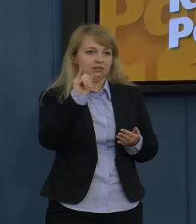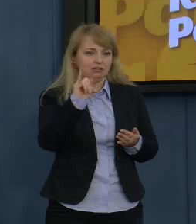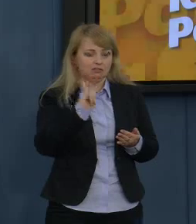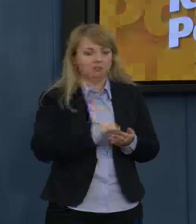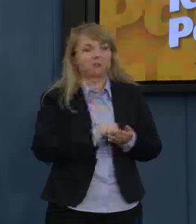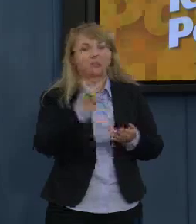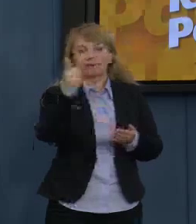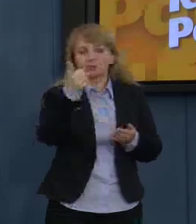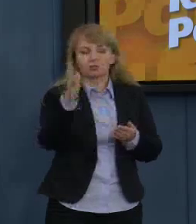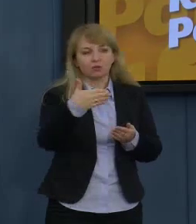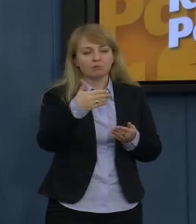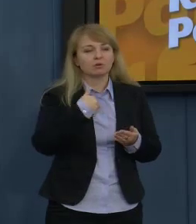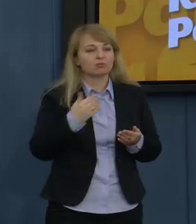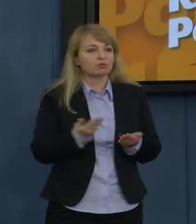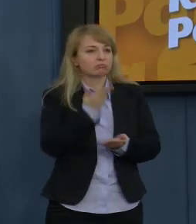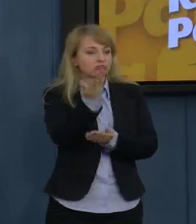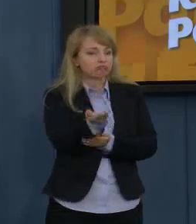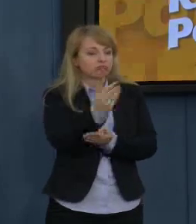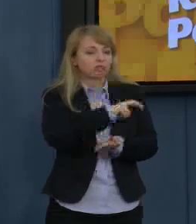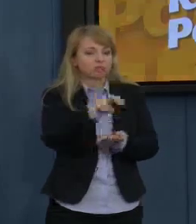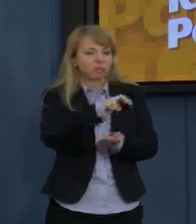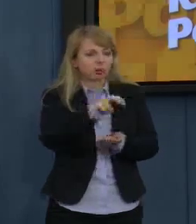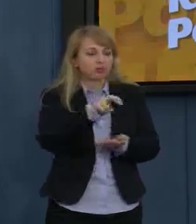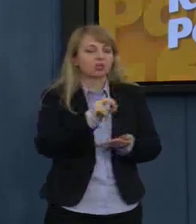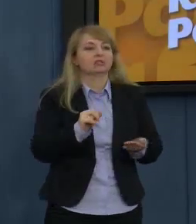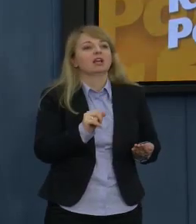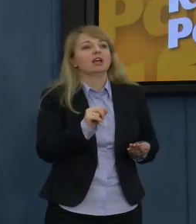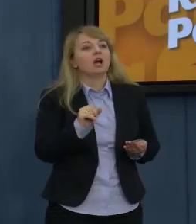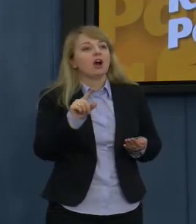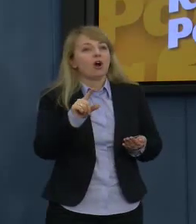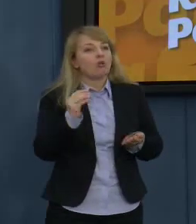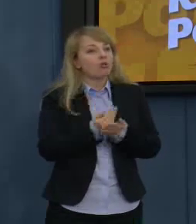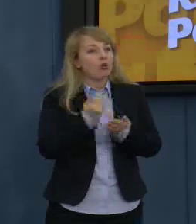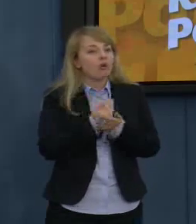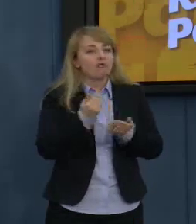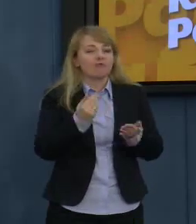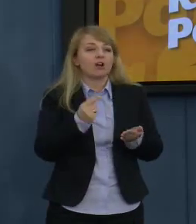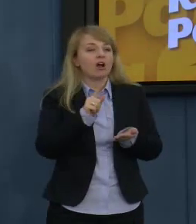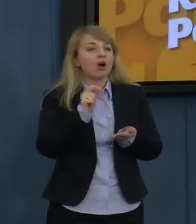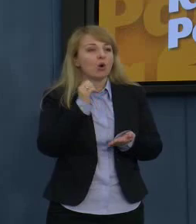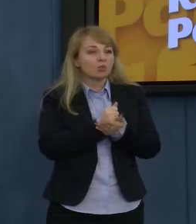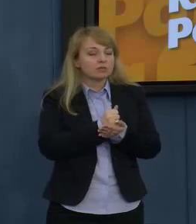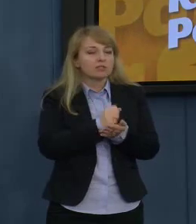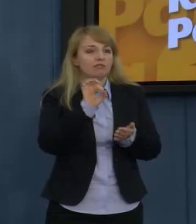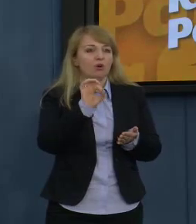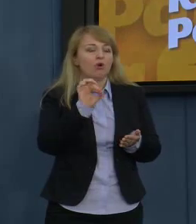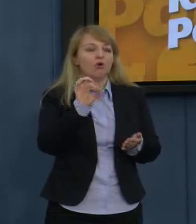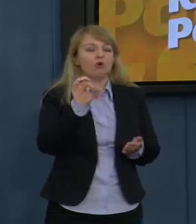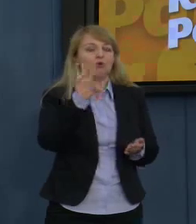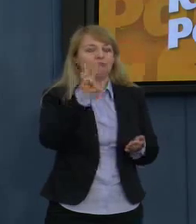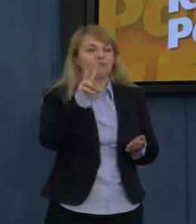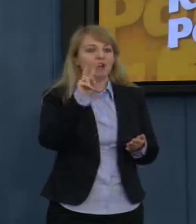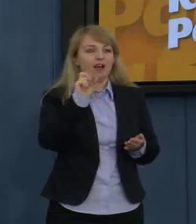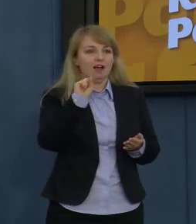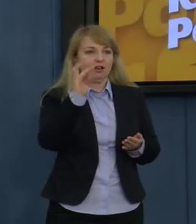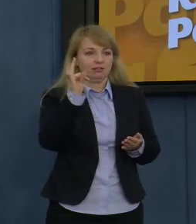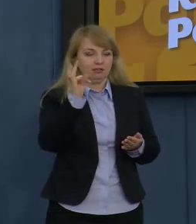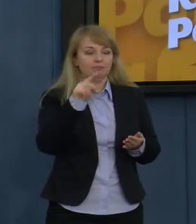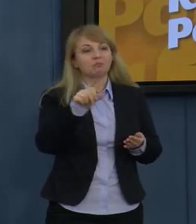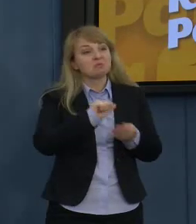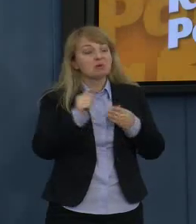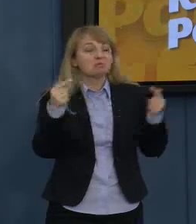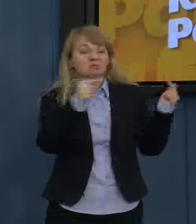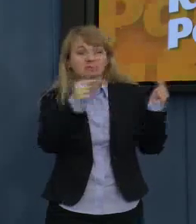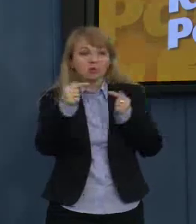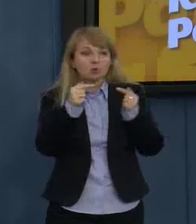zaproponował projekt nowelizacji ustawy o WACIE. Ten projekt trafił do konsultacji międzyresortowych oraz do konsultacji społecznych.